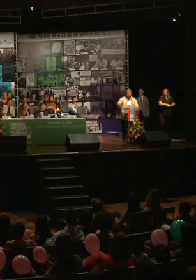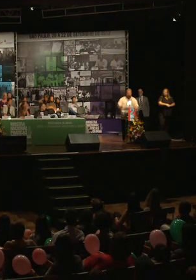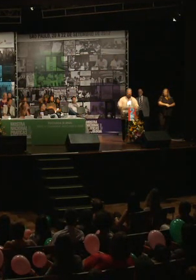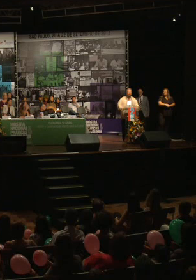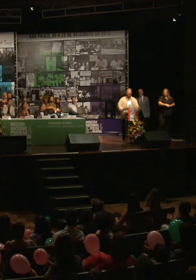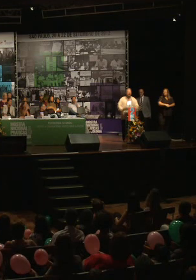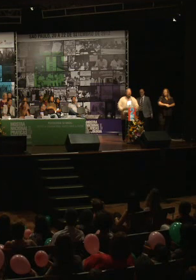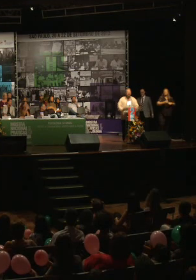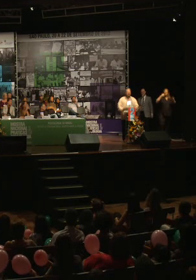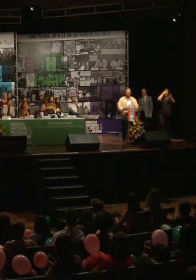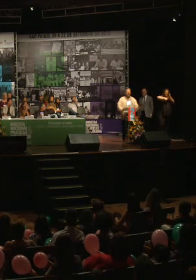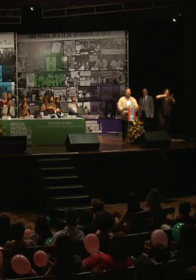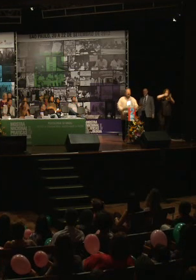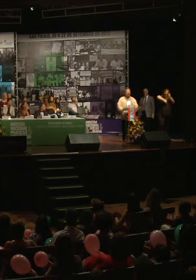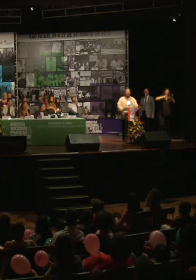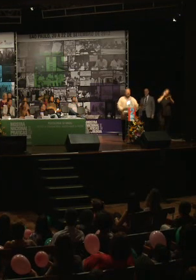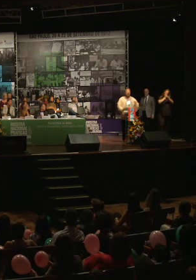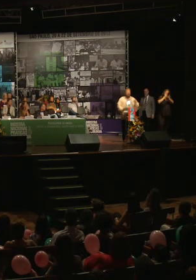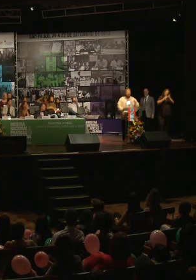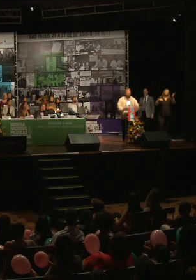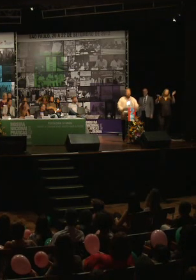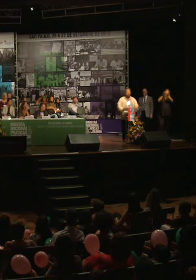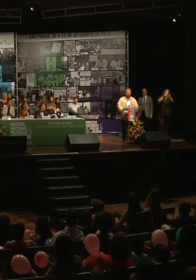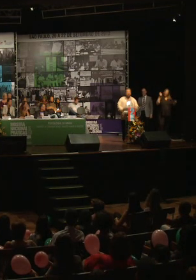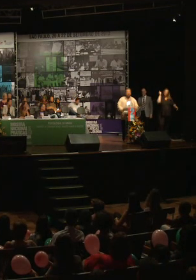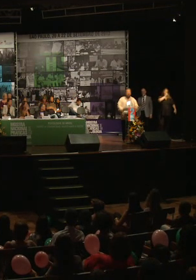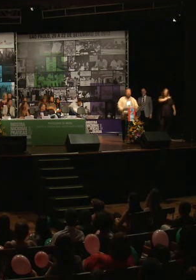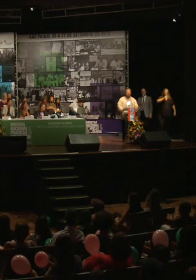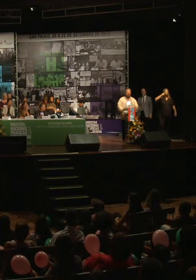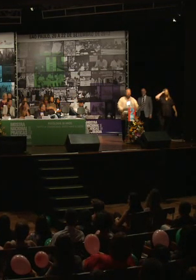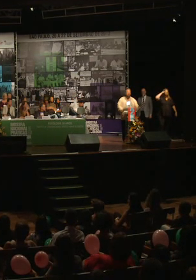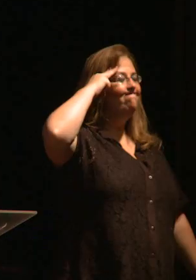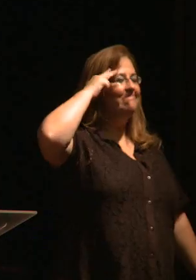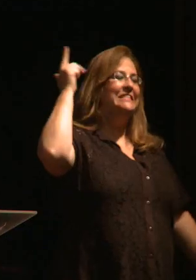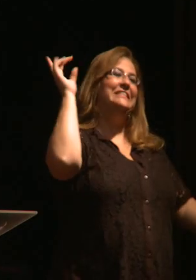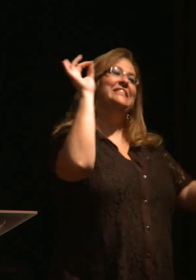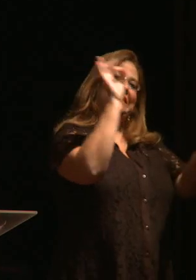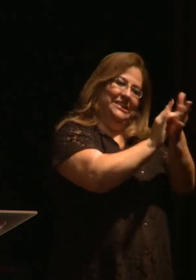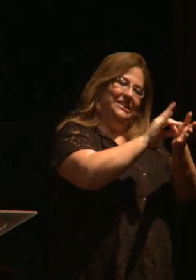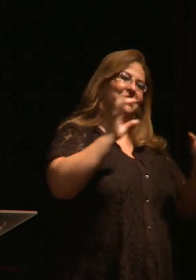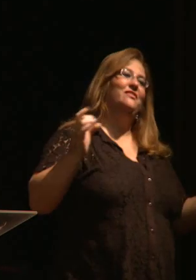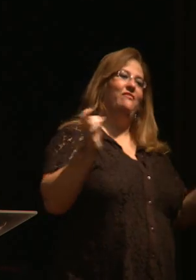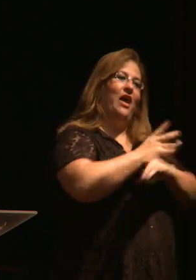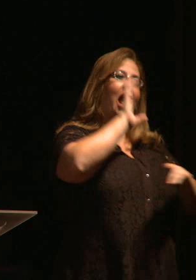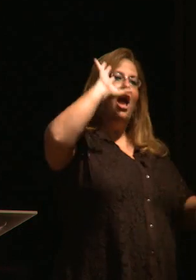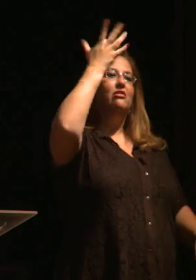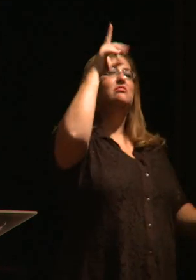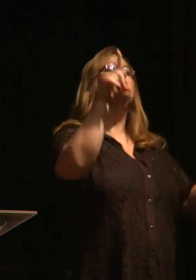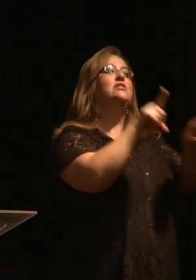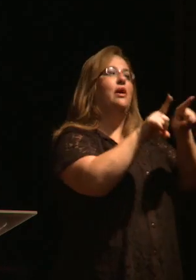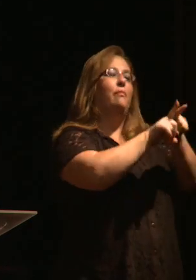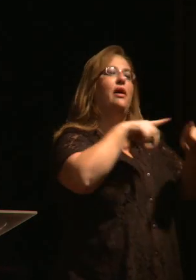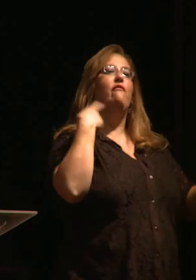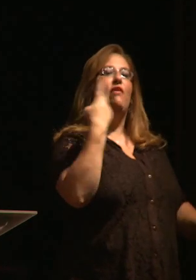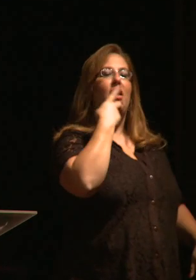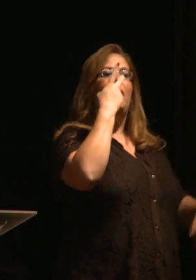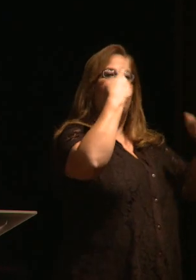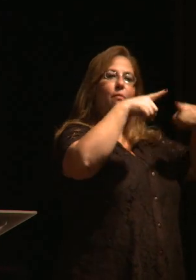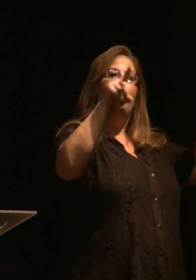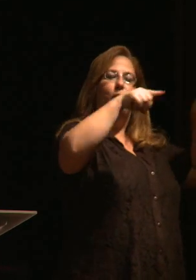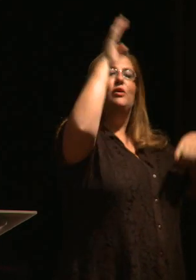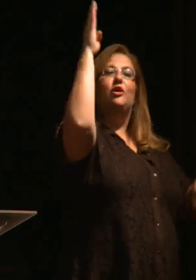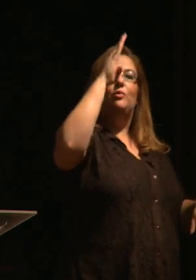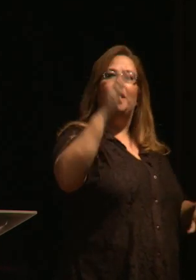e vamos lá e vamos a llegar e nosso sonho será cumplido porque também, como diz uma bela música